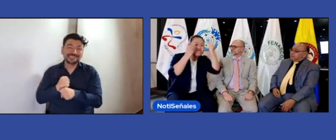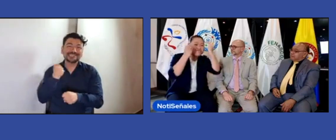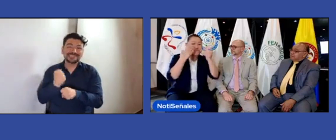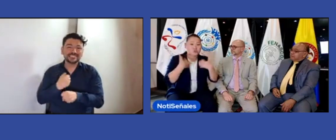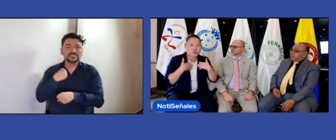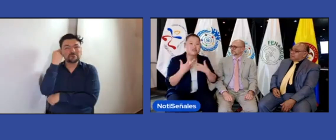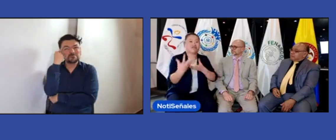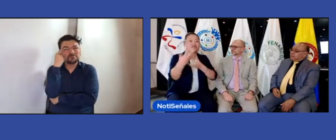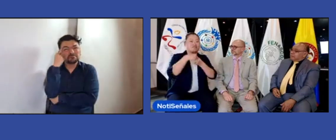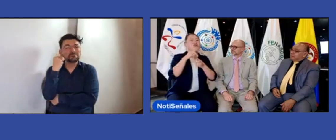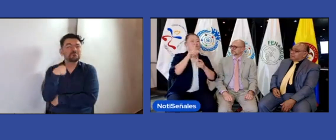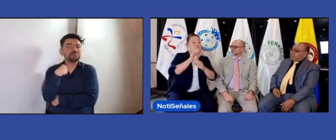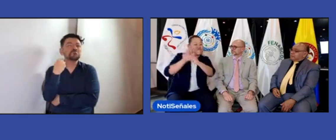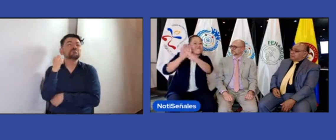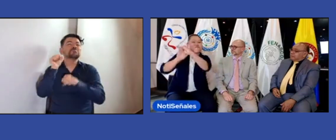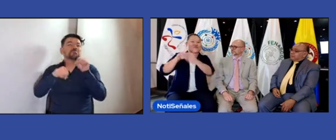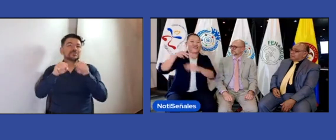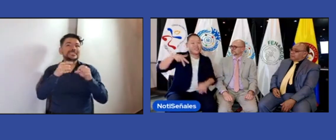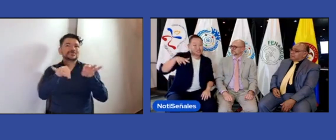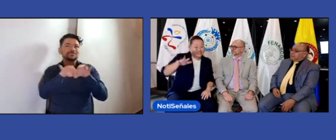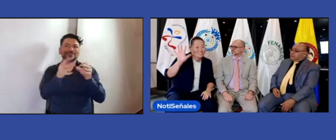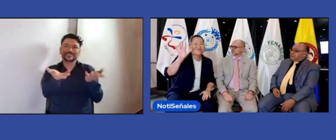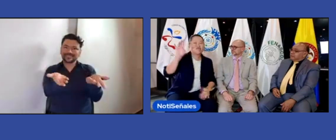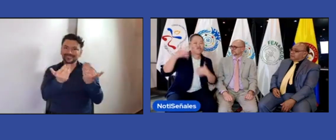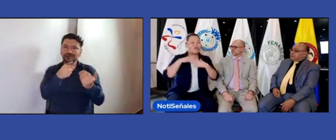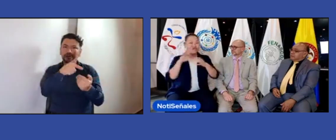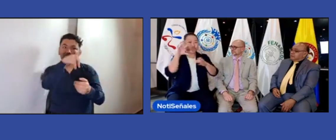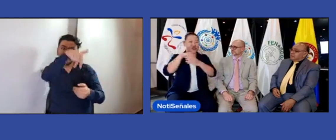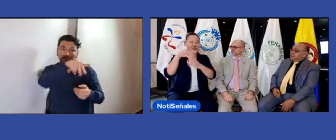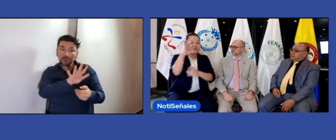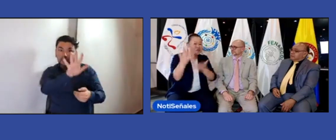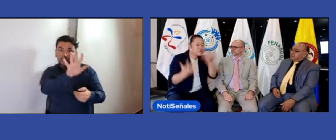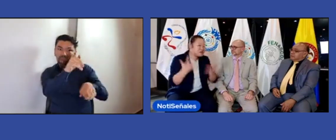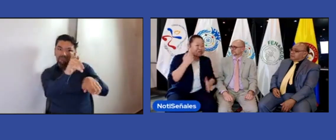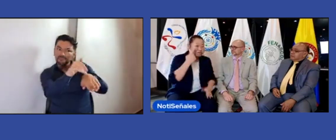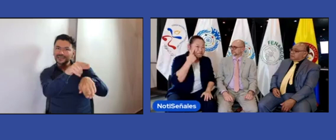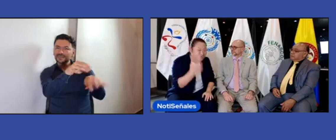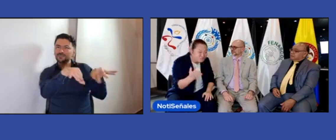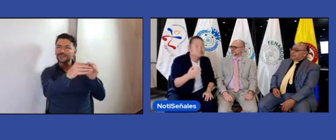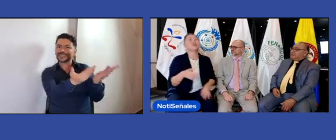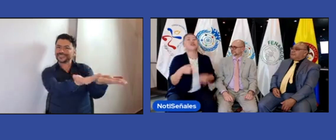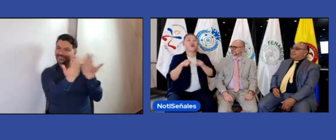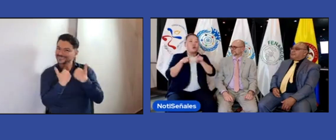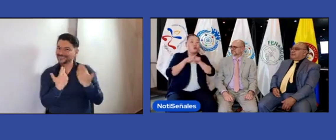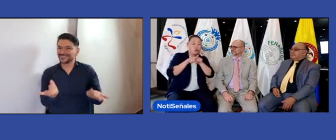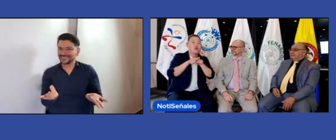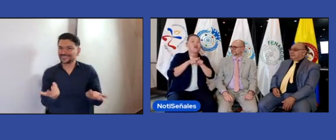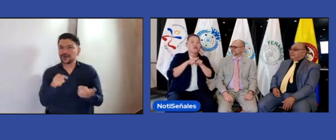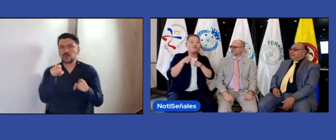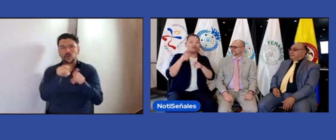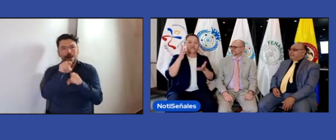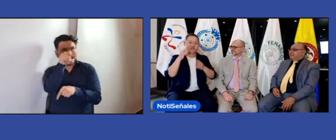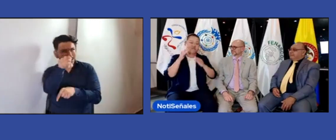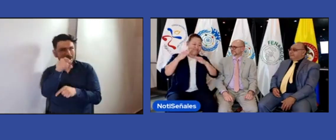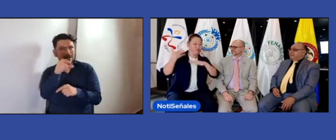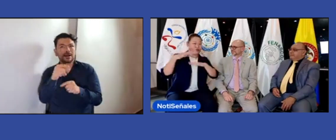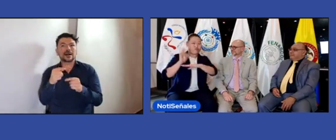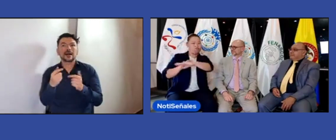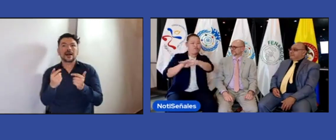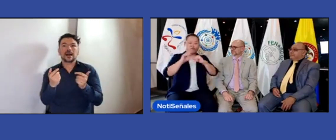terminaré. Esperamos que ustedes puedan acompañarnos, que quienes son parte del Consejo Nacional de la Juventud Sorda acá en Colombia, pues